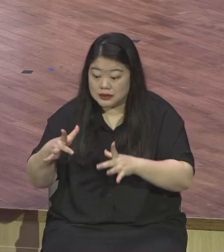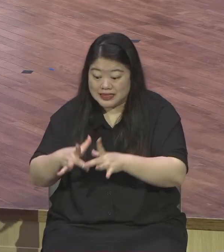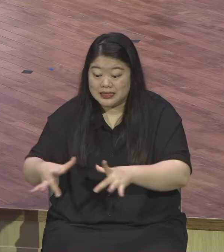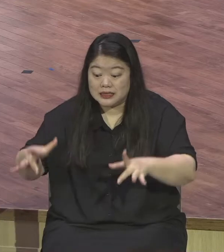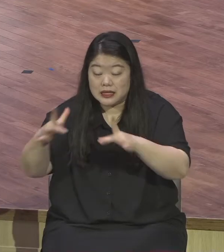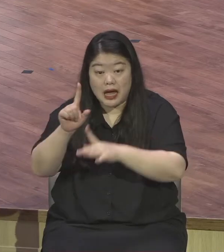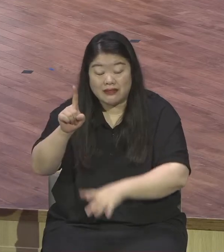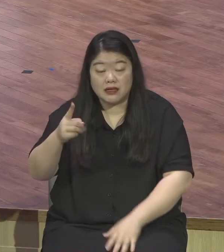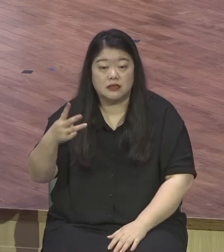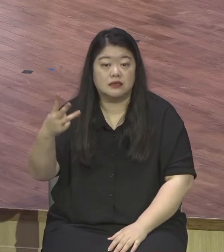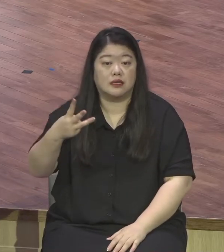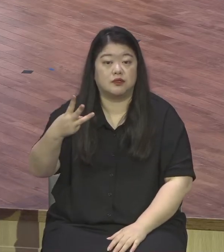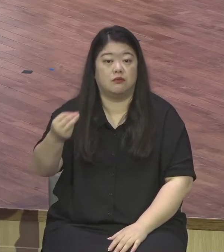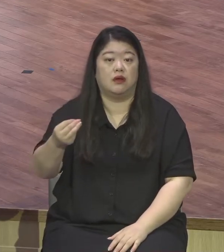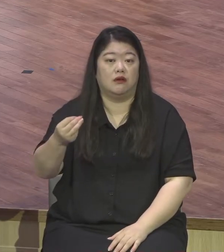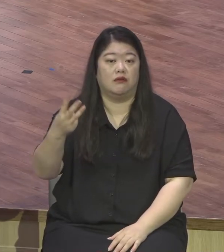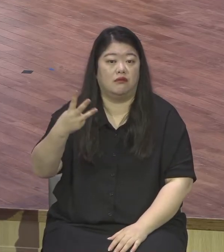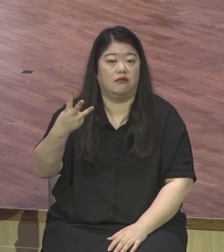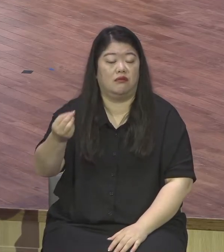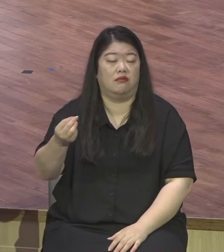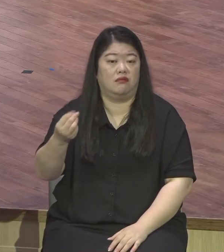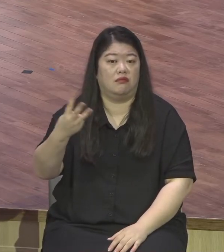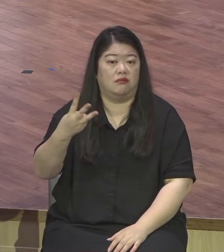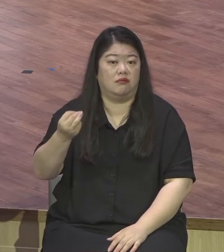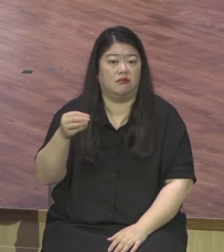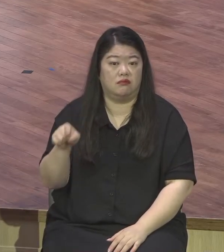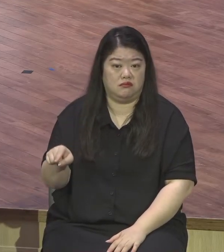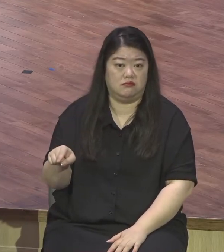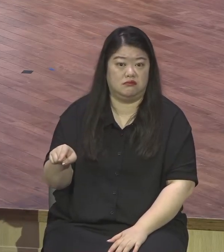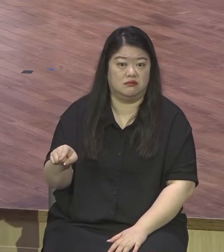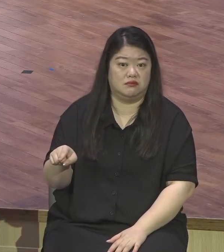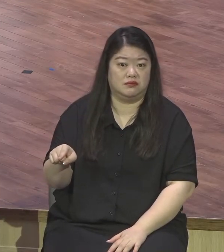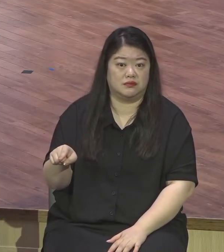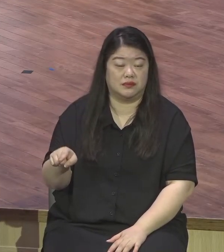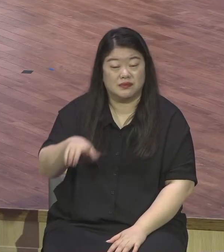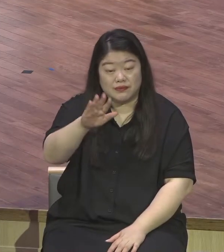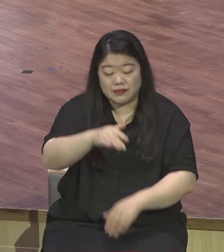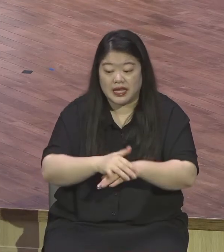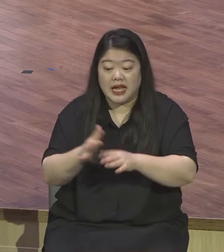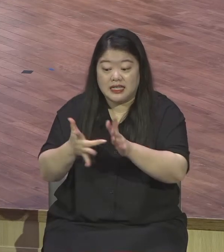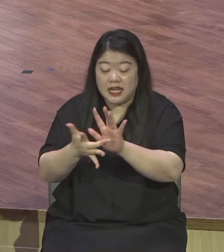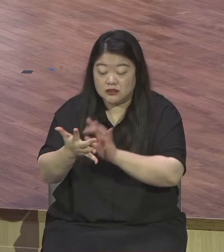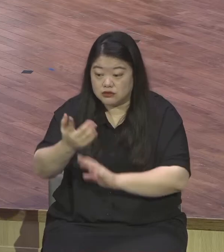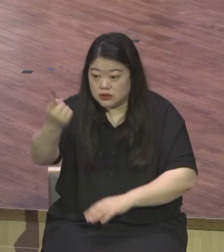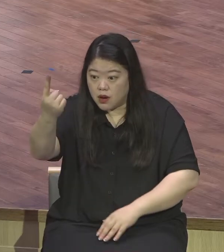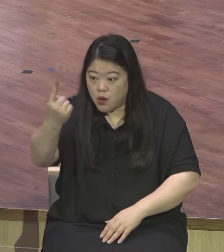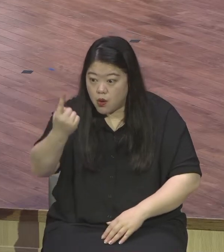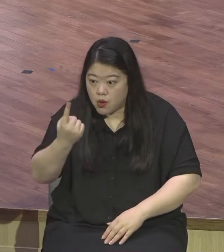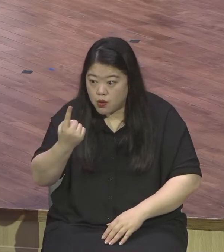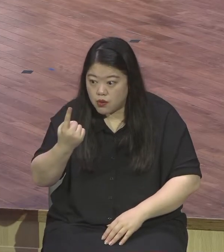어떤 인간적인 계산을 초월했어요 예수님의